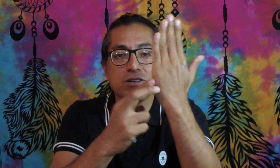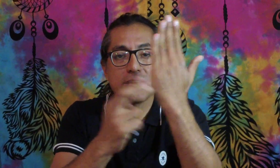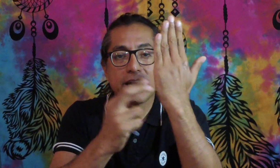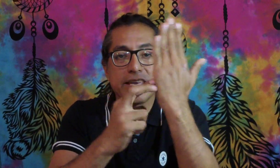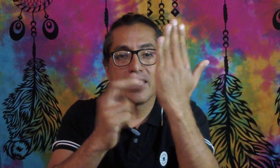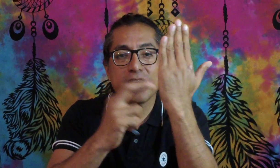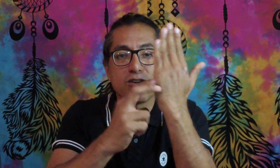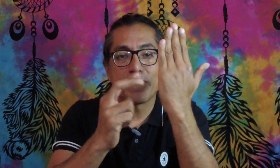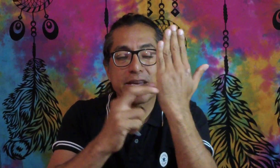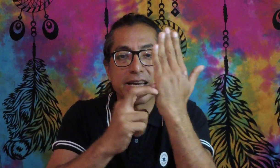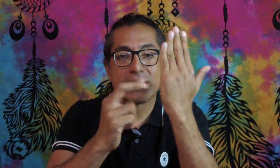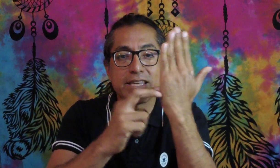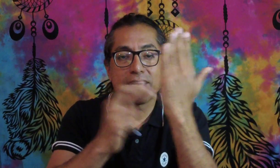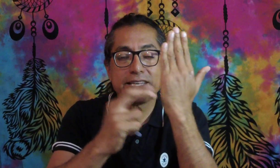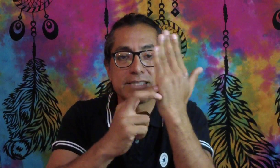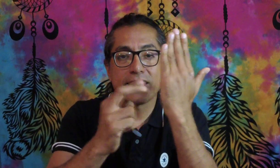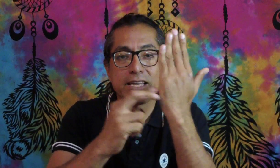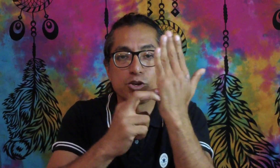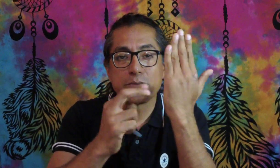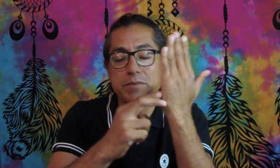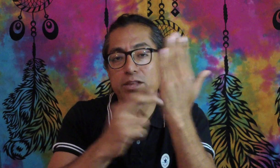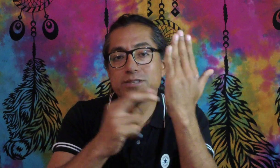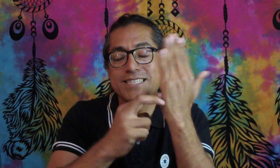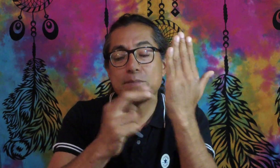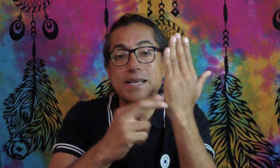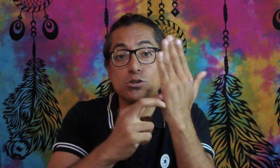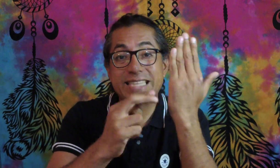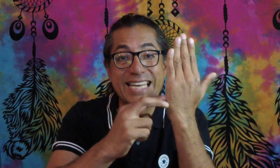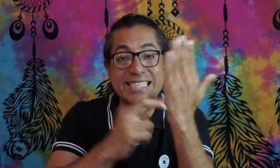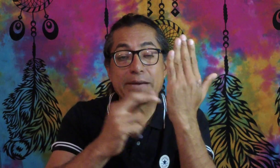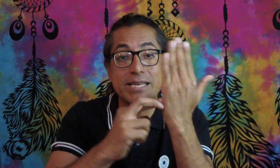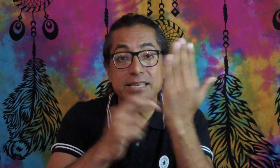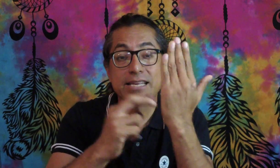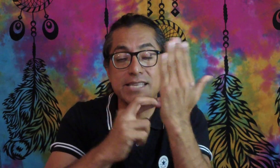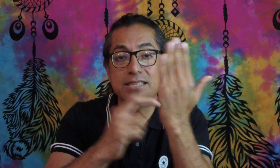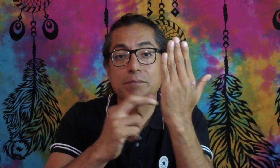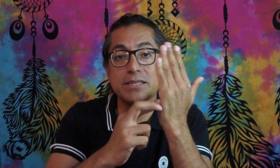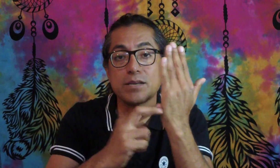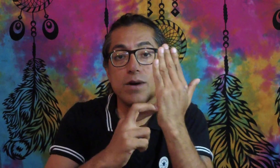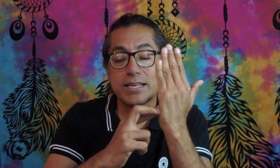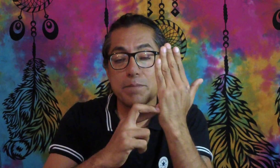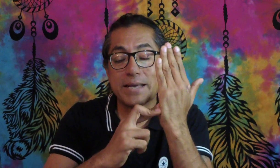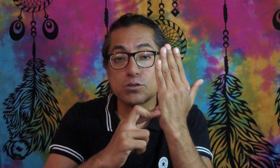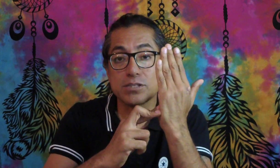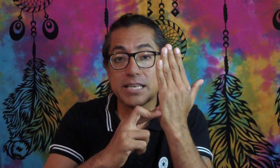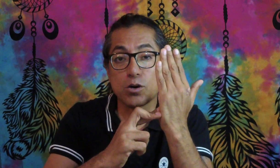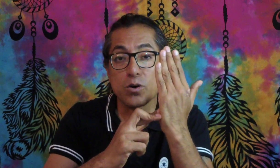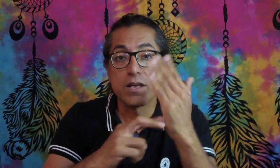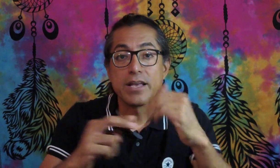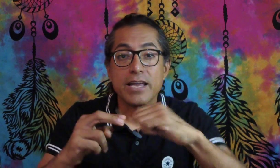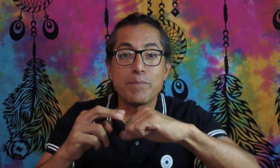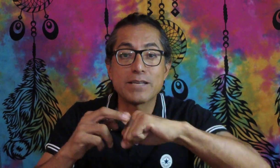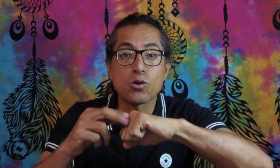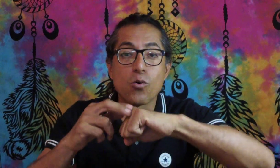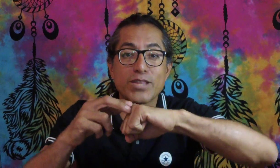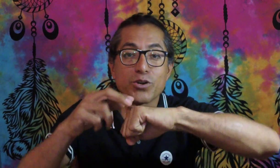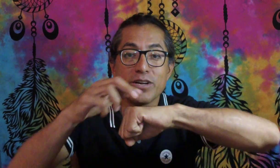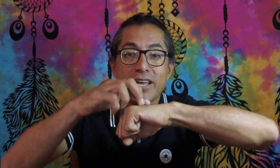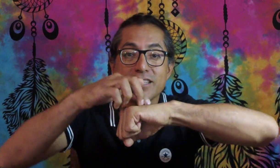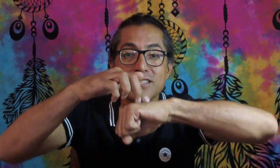aquí en golpe de karate, este enorme miedo. Este es el paso 3 que va a ser exactamente igual que el paso 5. El paso 4 es